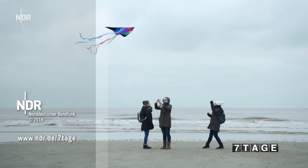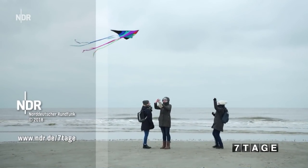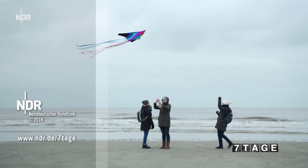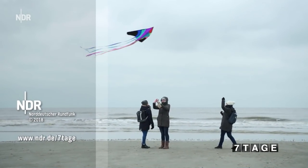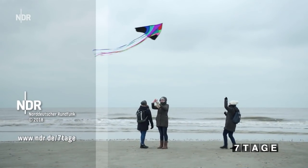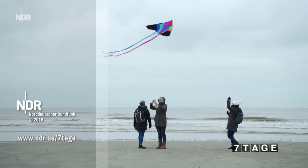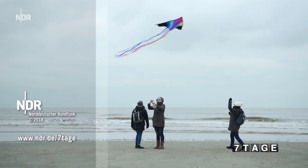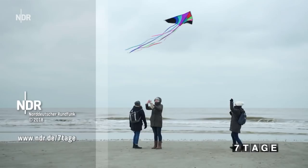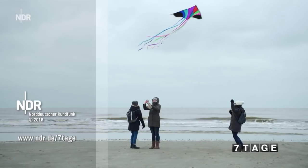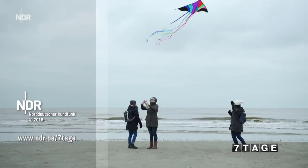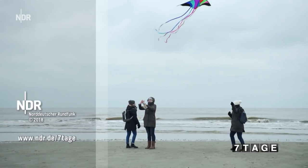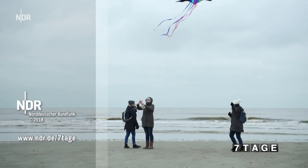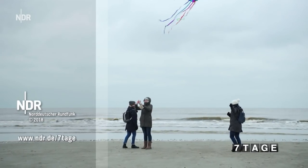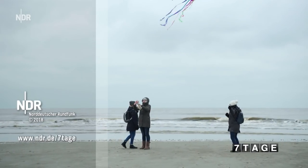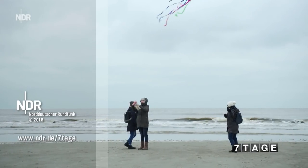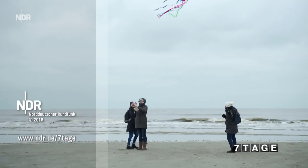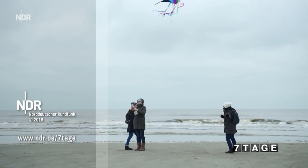Hier wird ein Hier wird Die